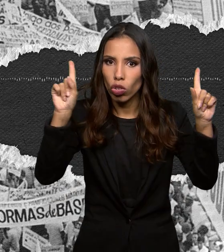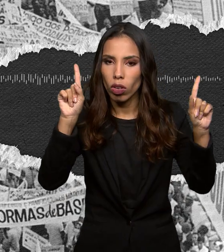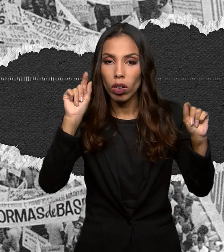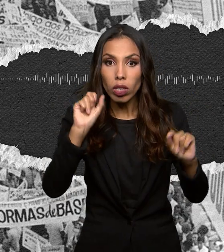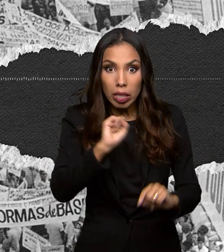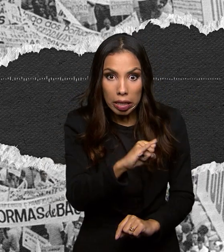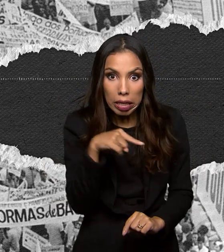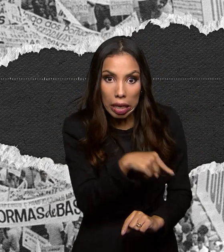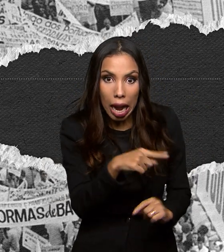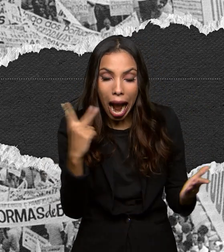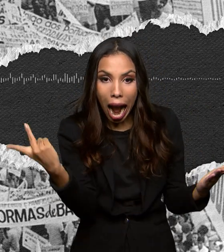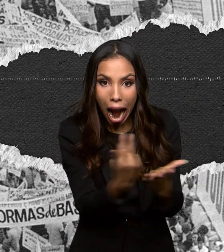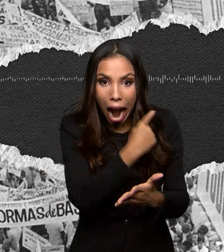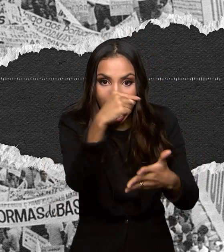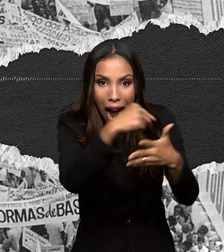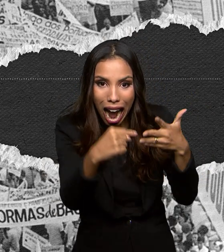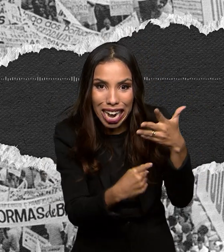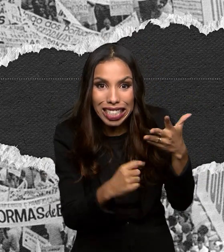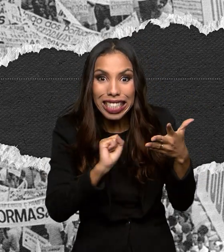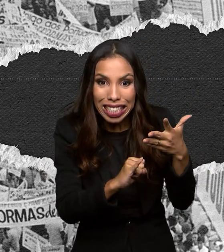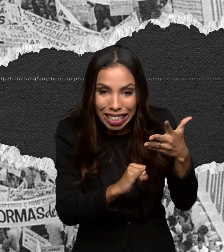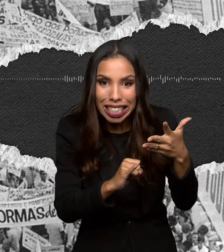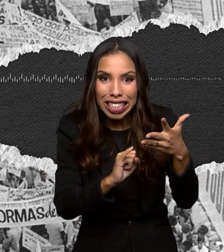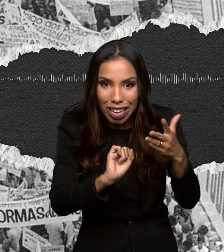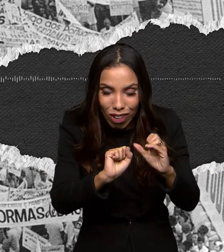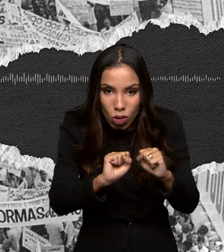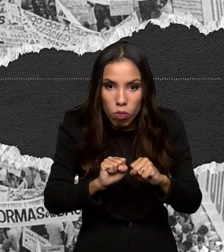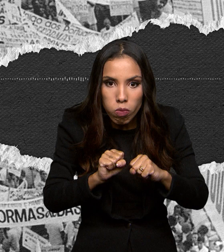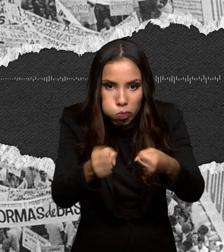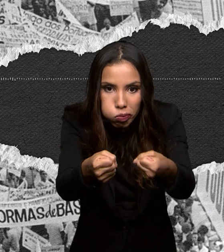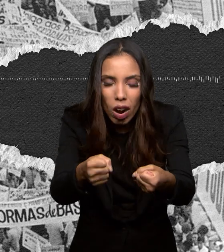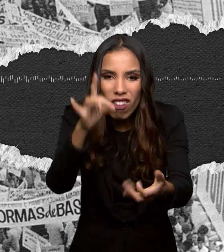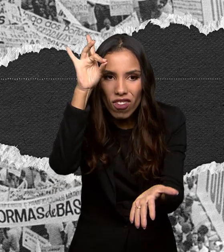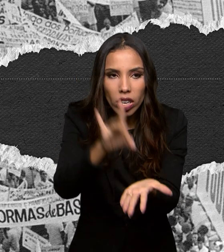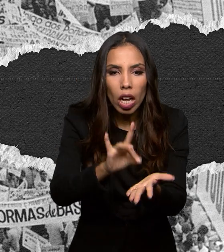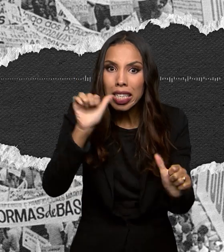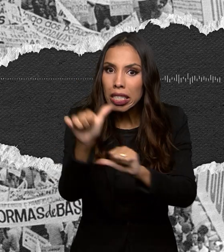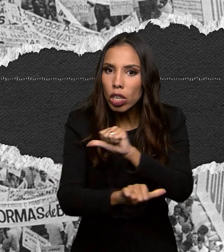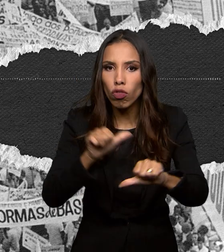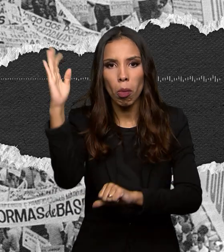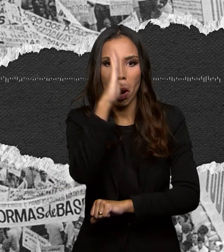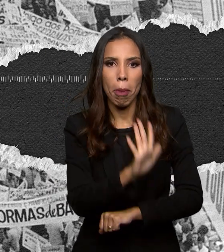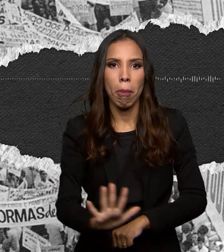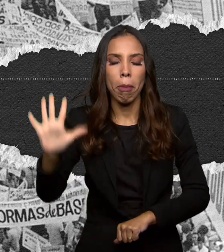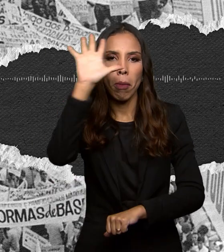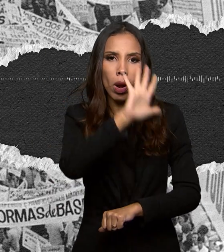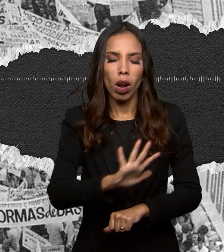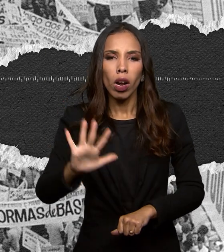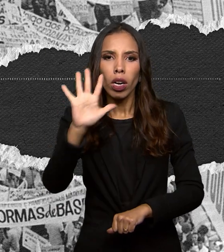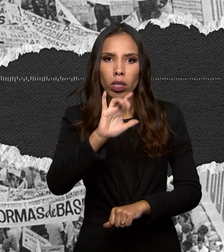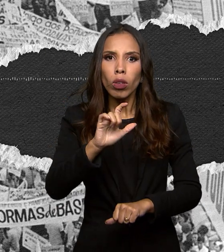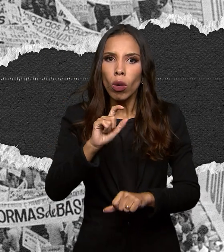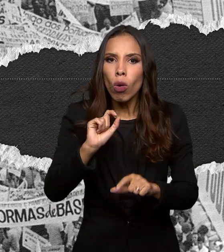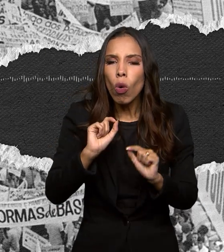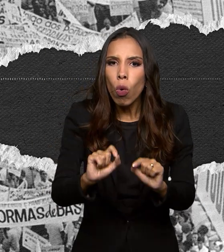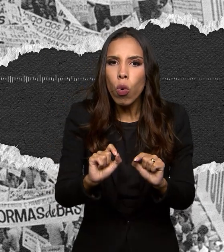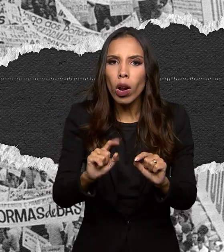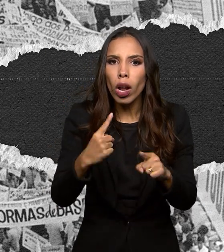ia transformar profundamente o país. Era um projeto de Brasil alternativo ao que, afinal, prevaleceu com a ditadura.